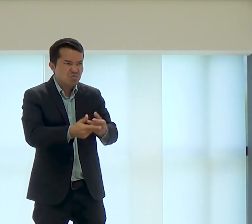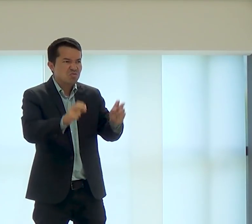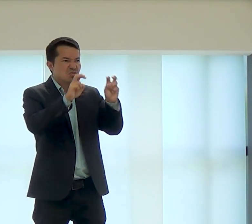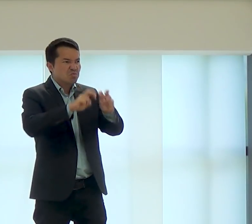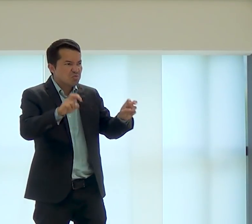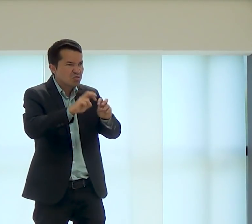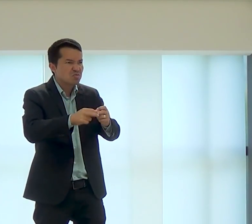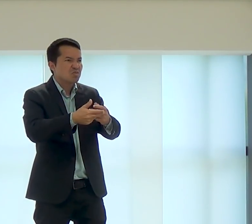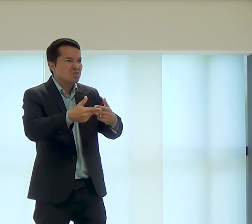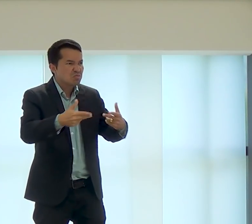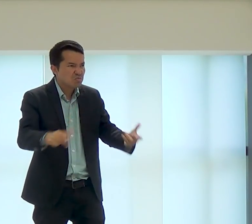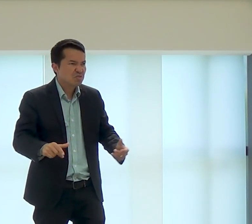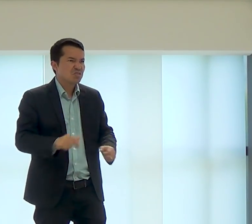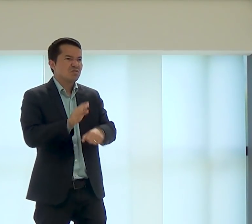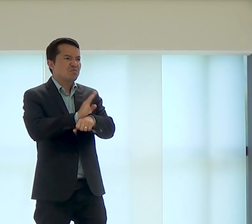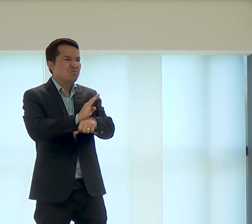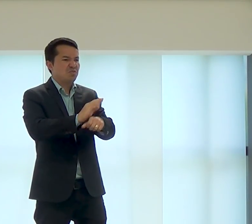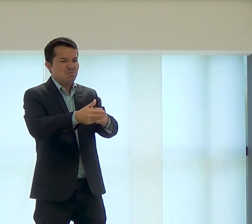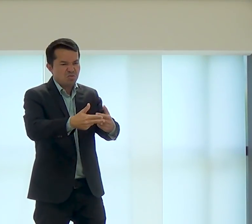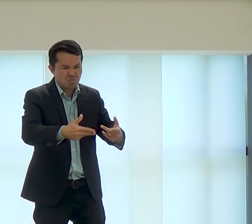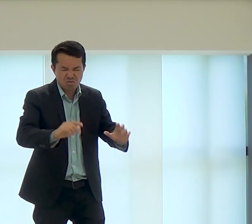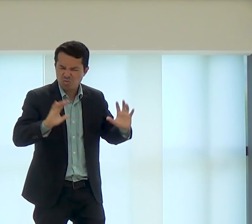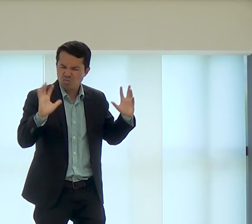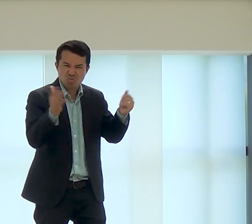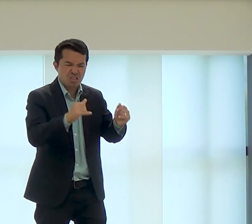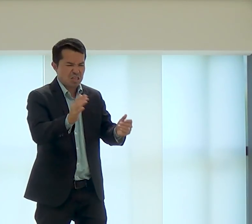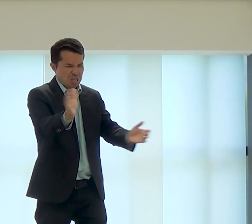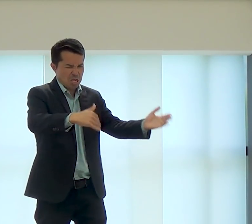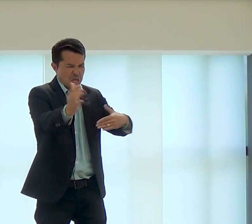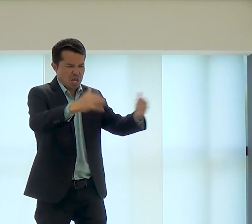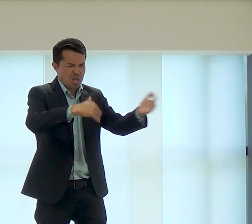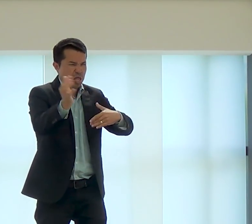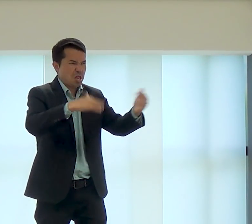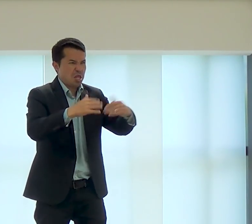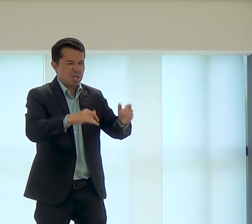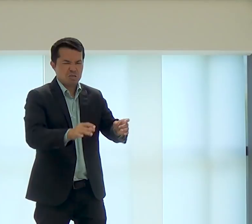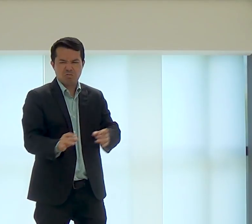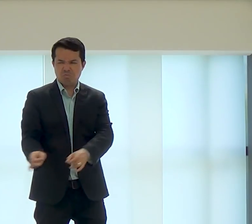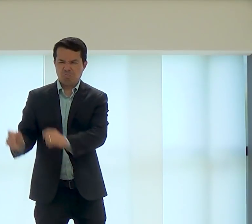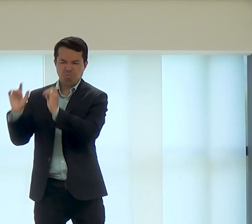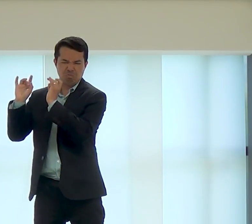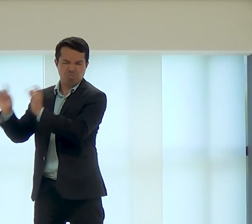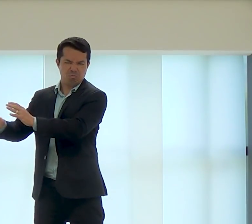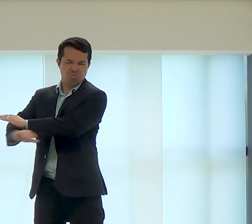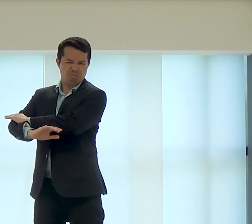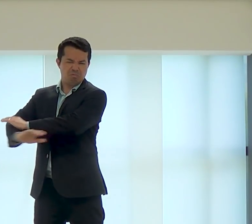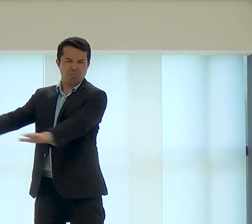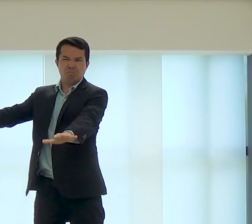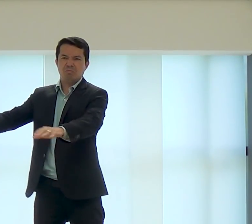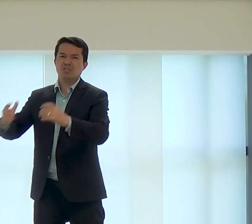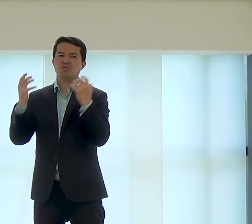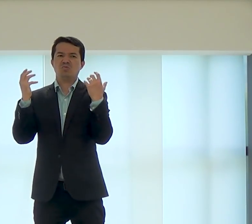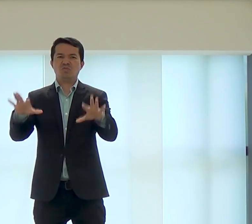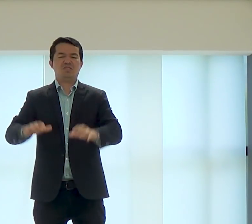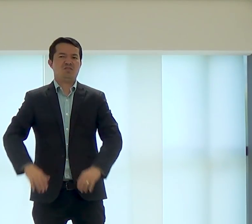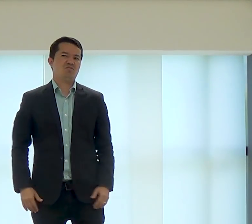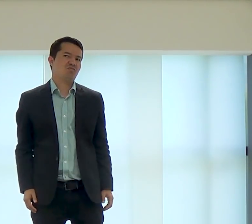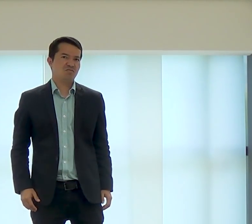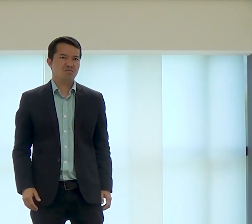de tirar tudo aquilo que não era certo, filmes piratas, imagens piratas, e aniquilar,